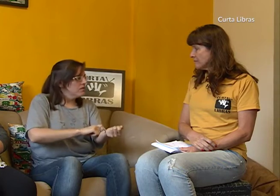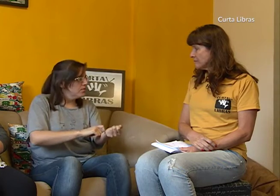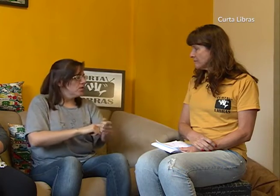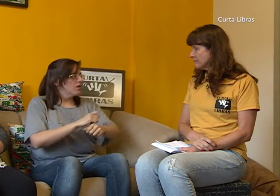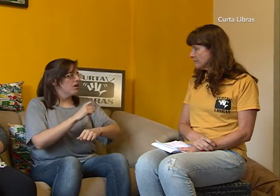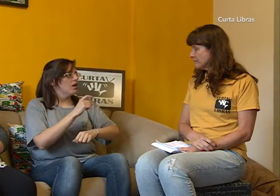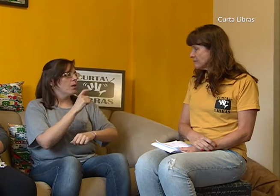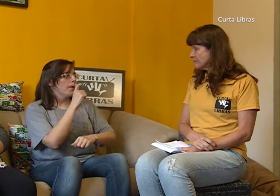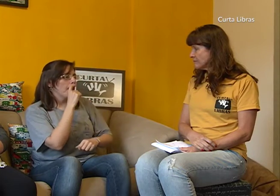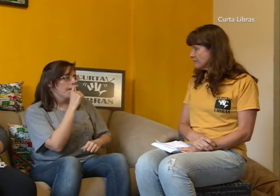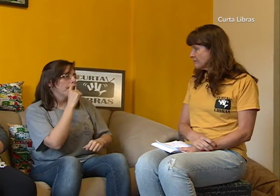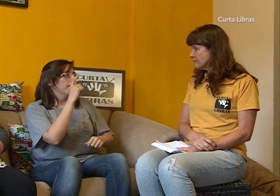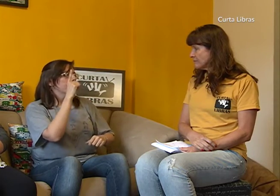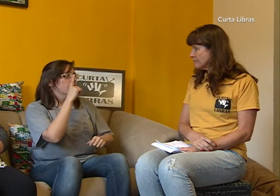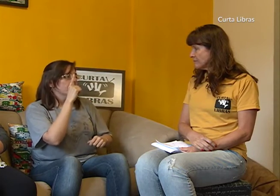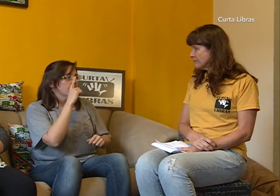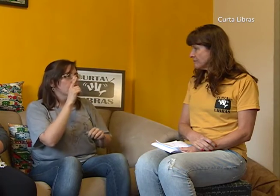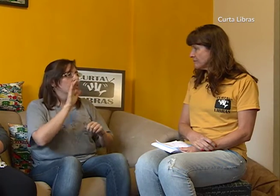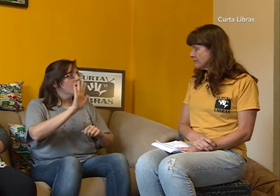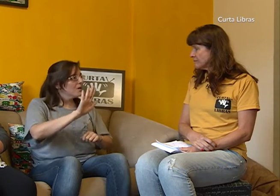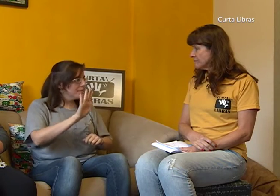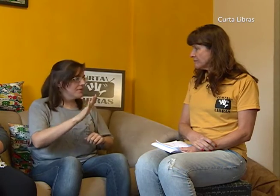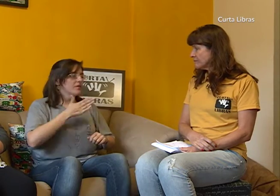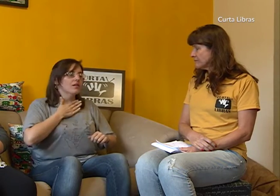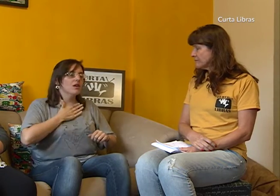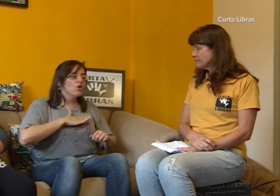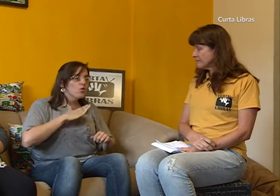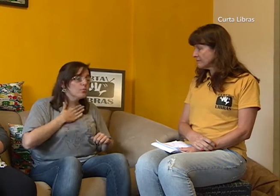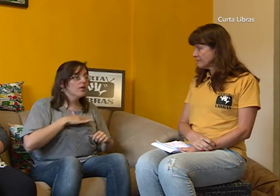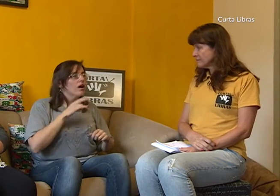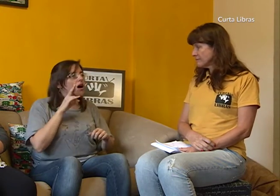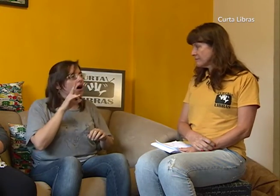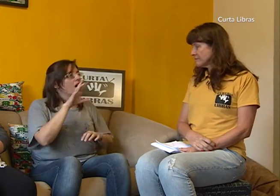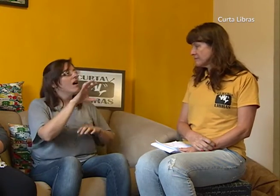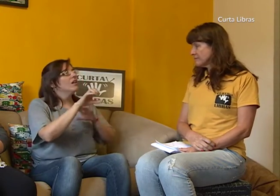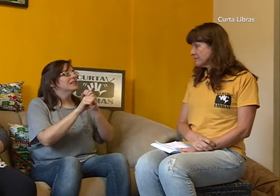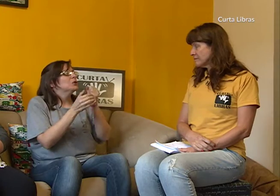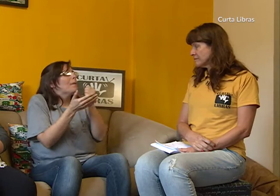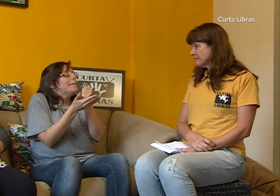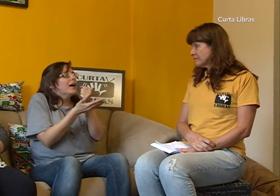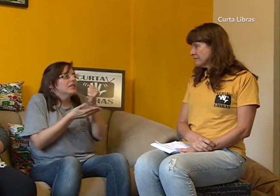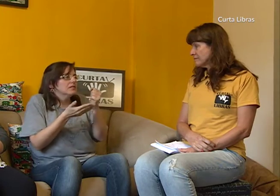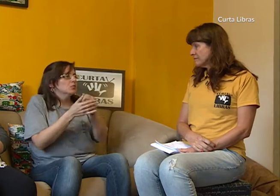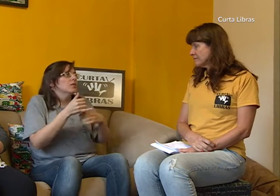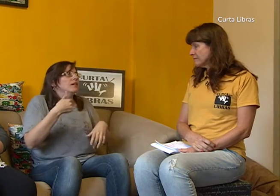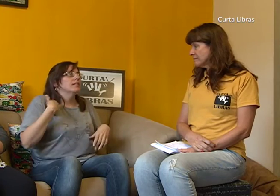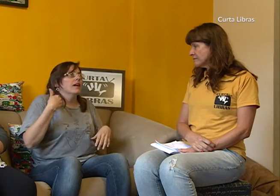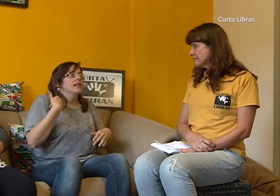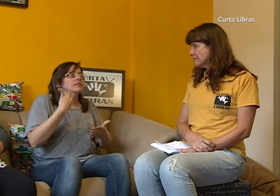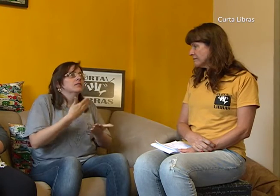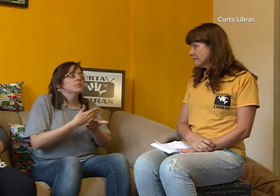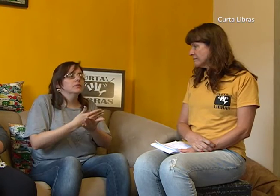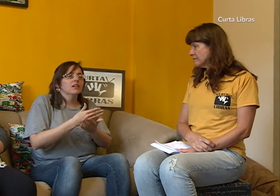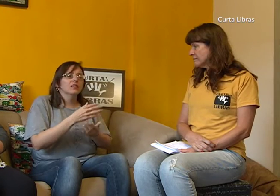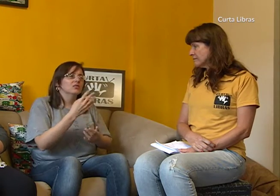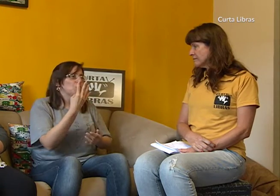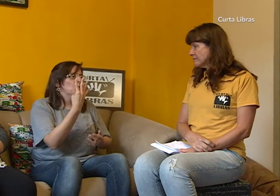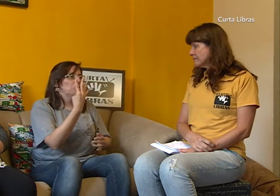básicos, como pai, mãe, calma. Eu tinha cerca de 4 anos, e raramente encontrava com eles. Então,